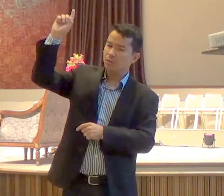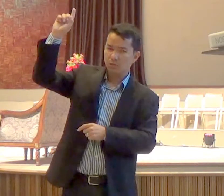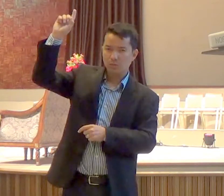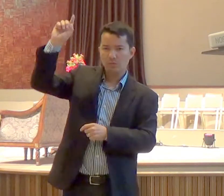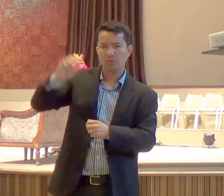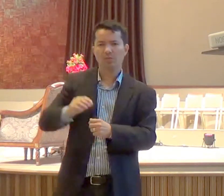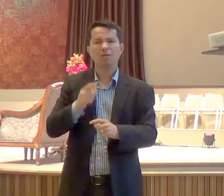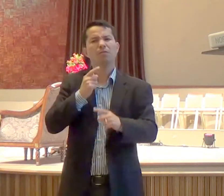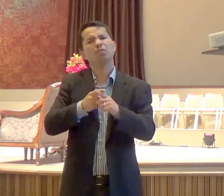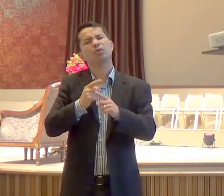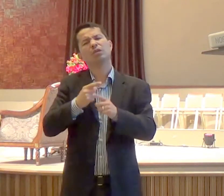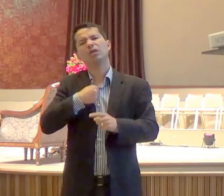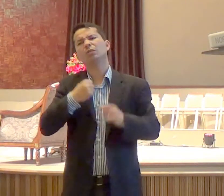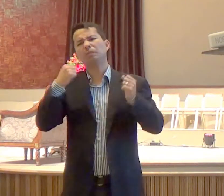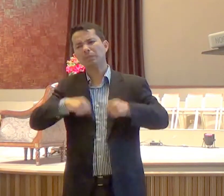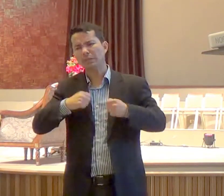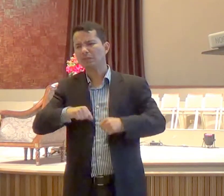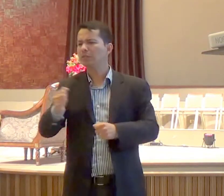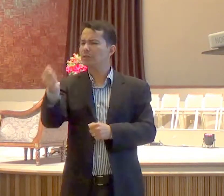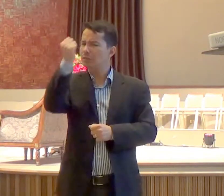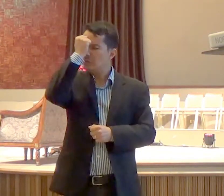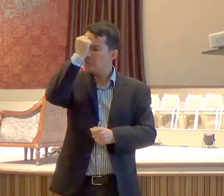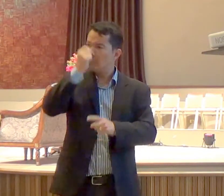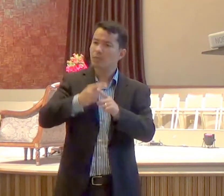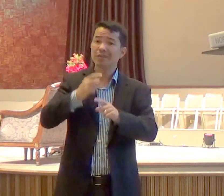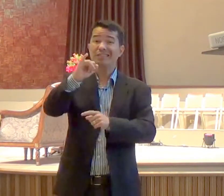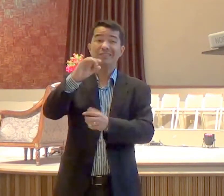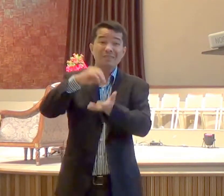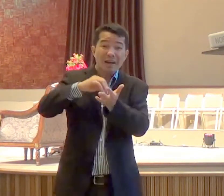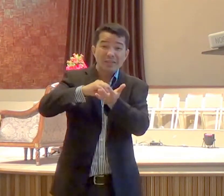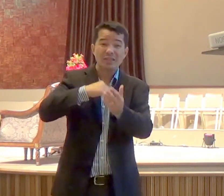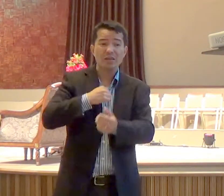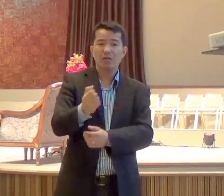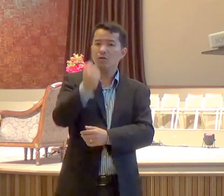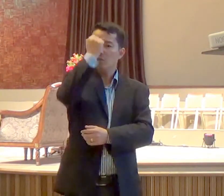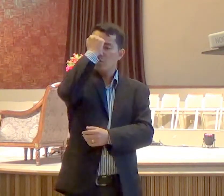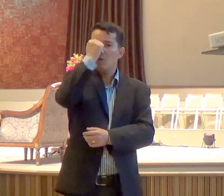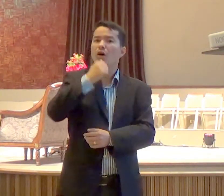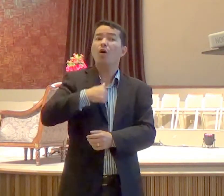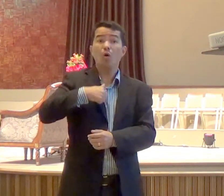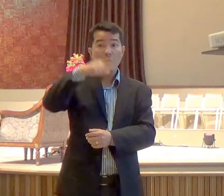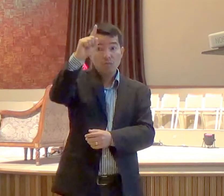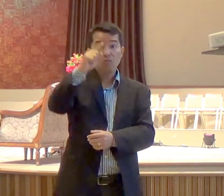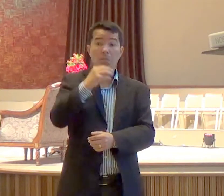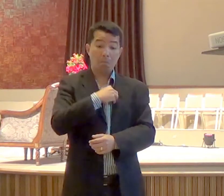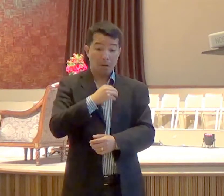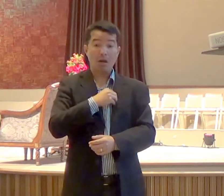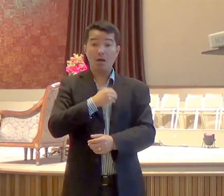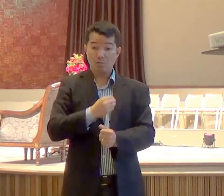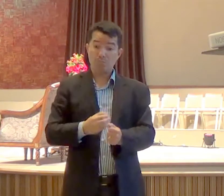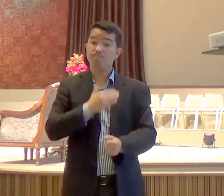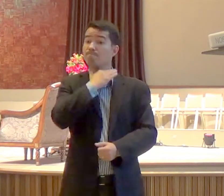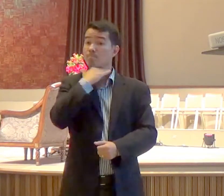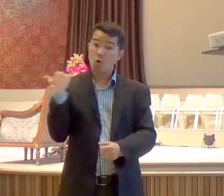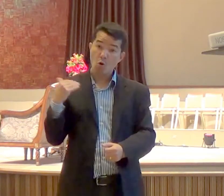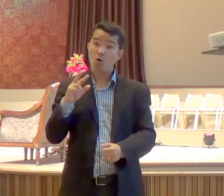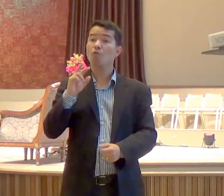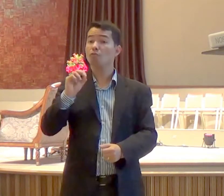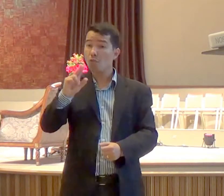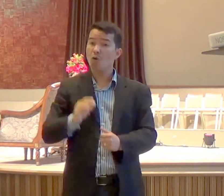e por que eu tenho, que me arrepender? Porque se não me arrepender, vou morrer, nos meus delitos, e pecados, e se o